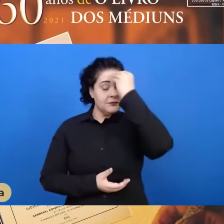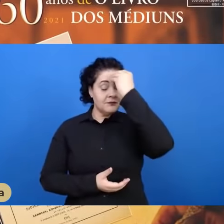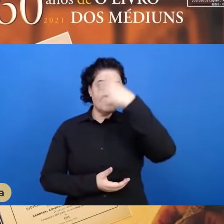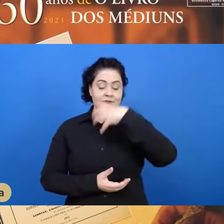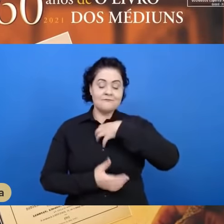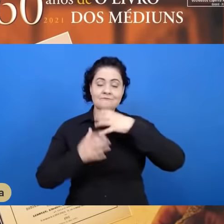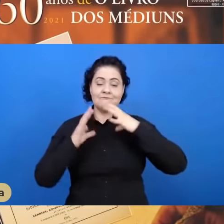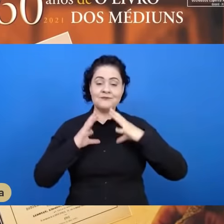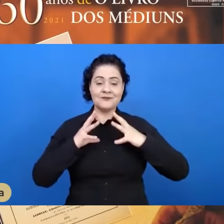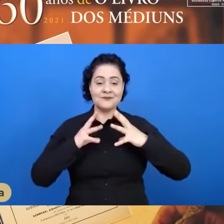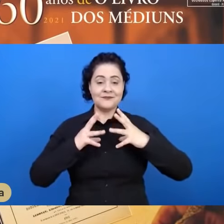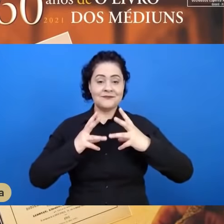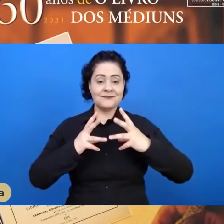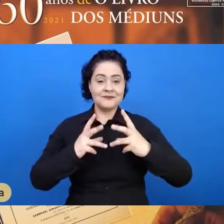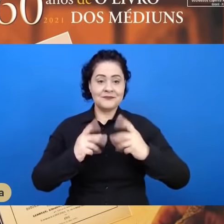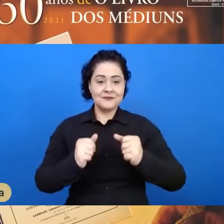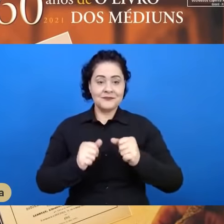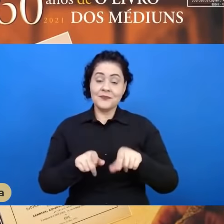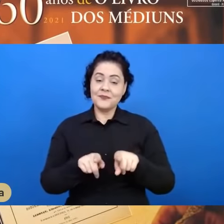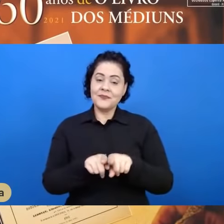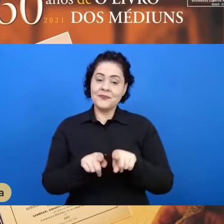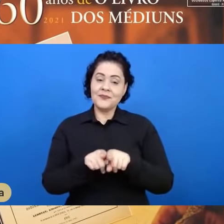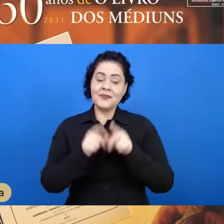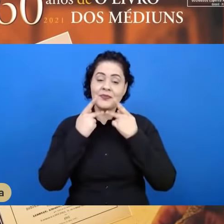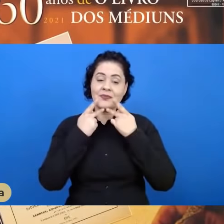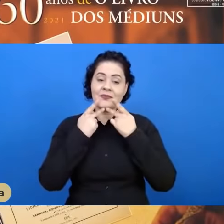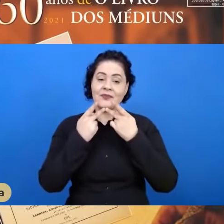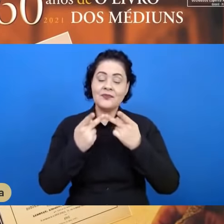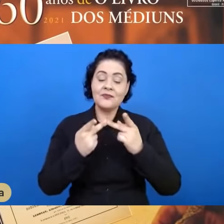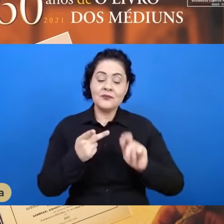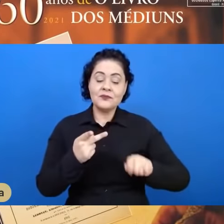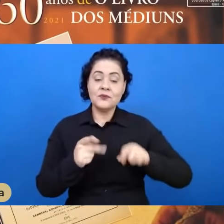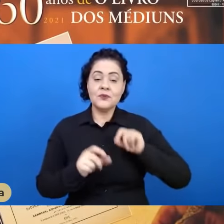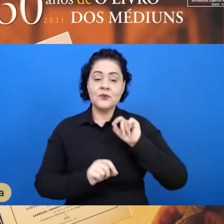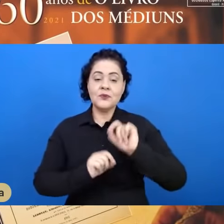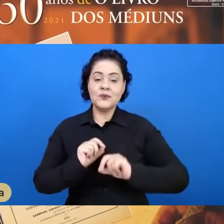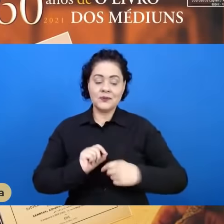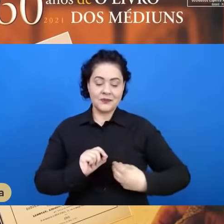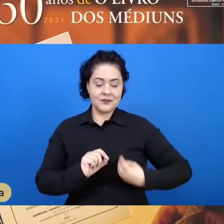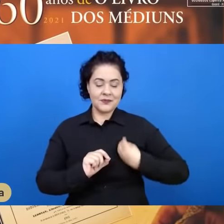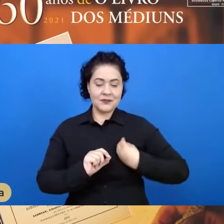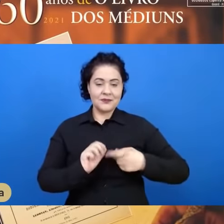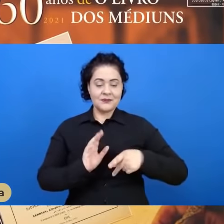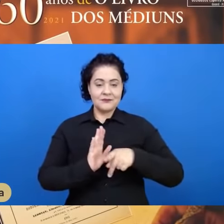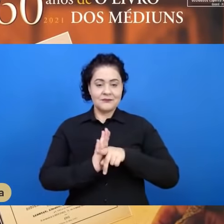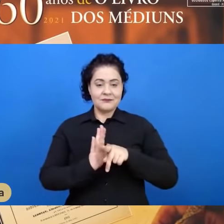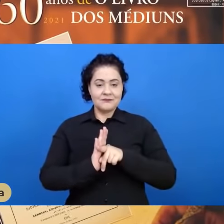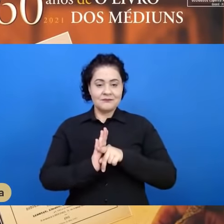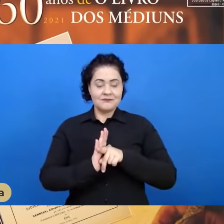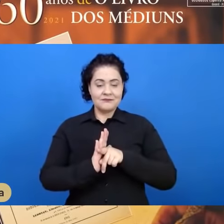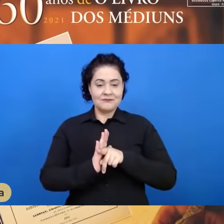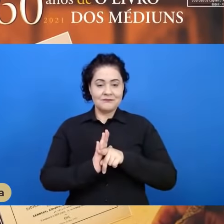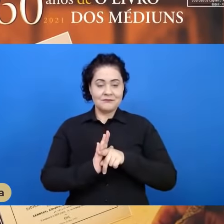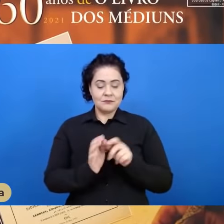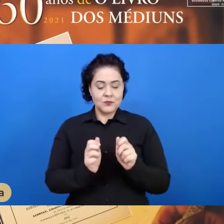mais amplo, estamos a falar daqueles que se colocam como intermediários